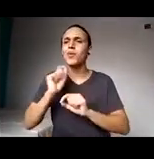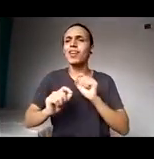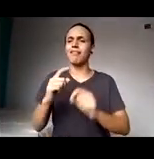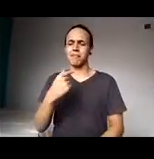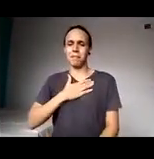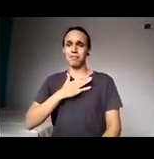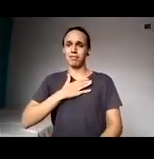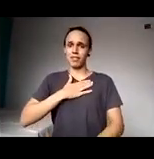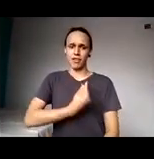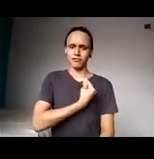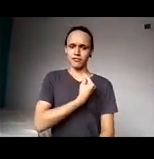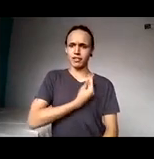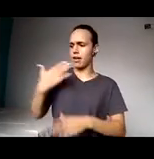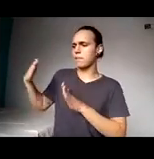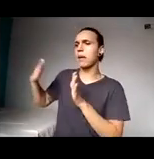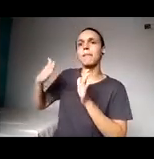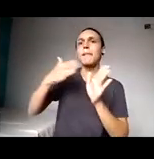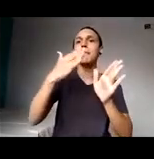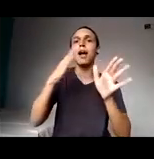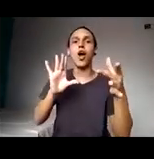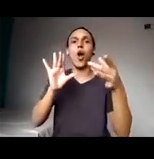associe à missão da Fiocruz.